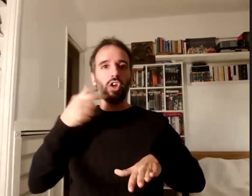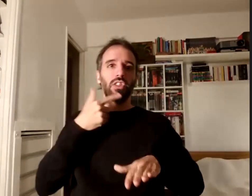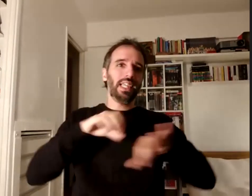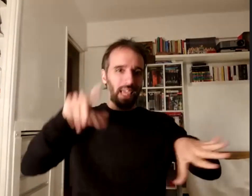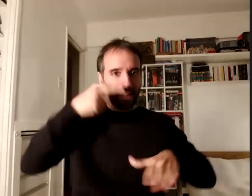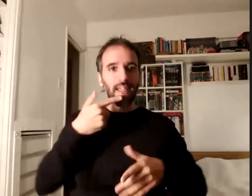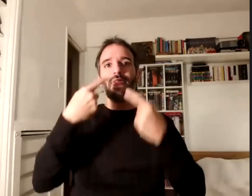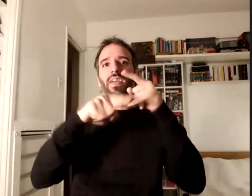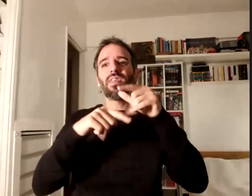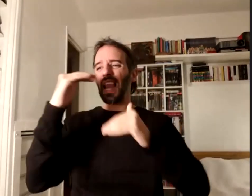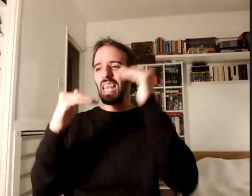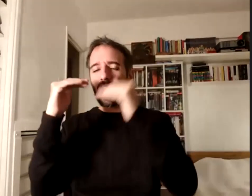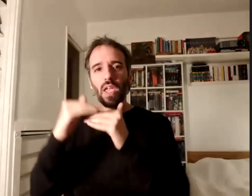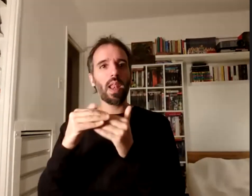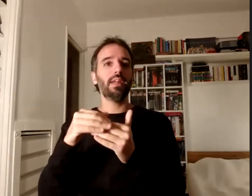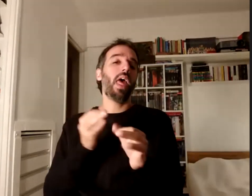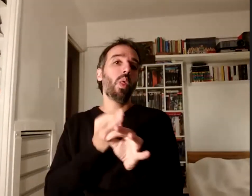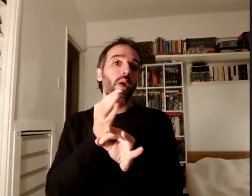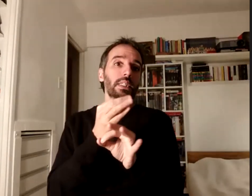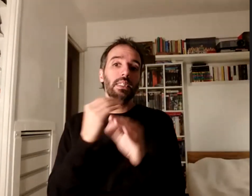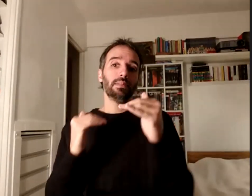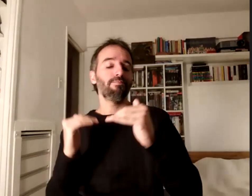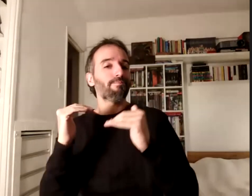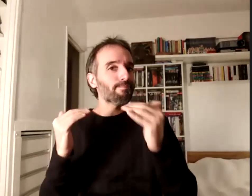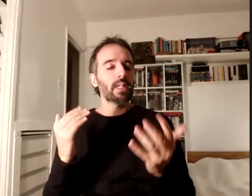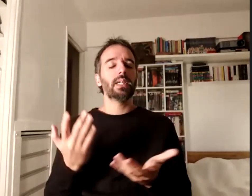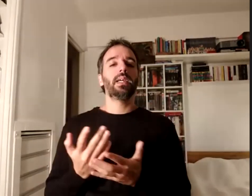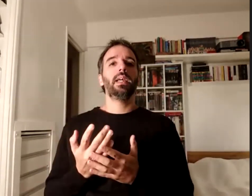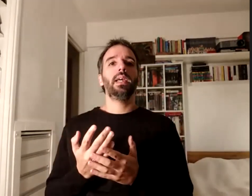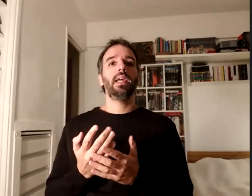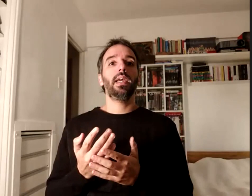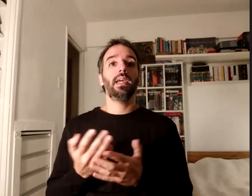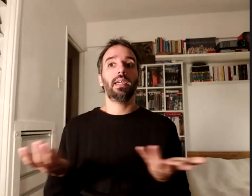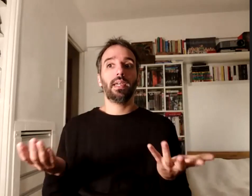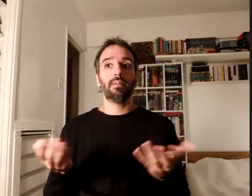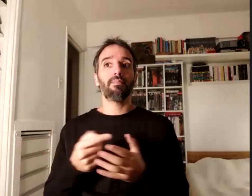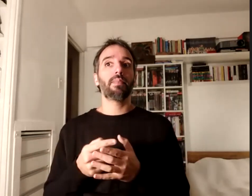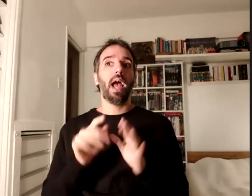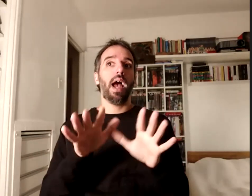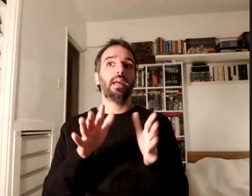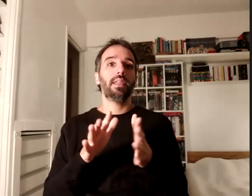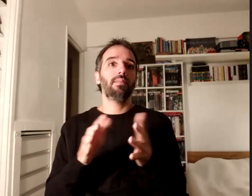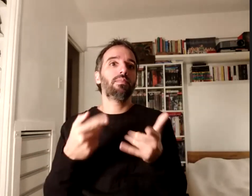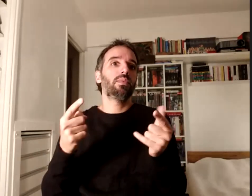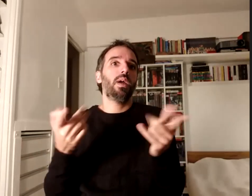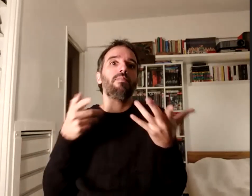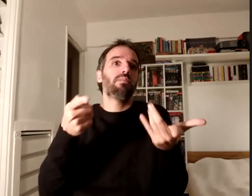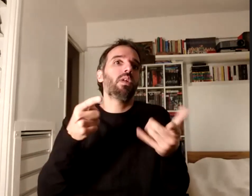están en el borde de, bueno, de ese vínculo o de ese